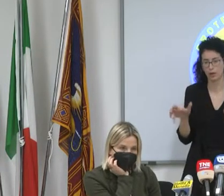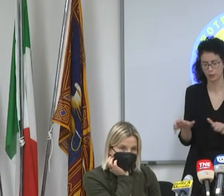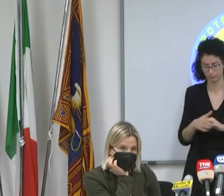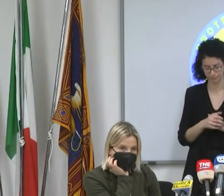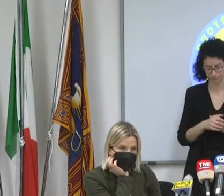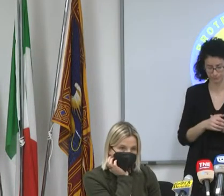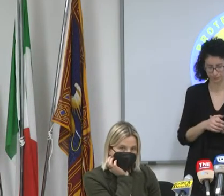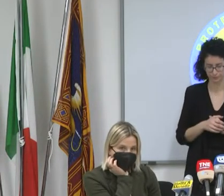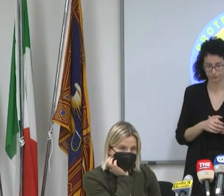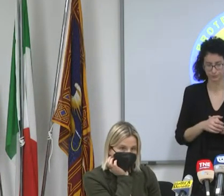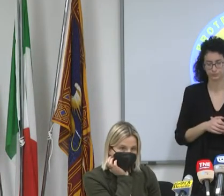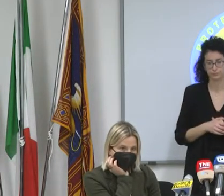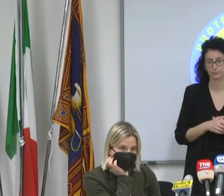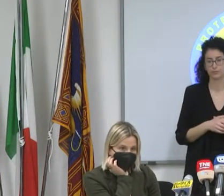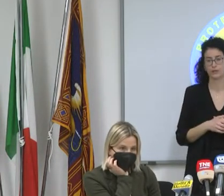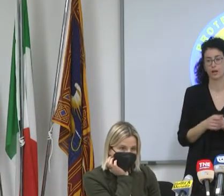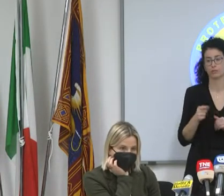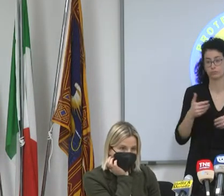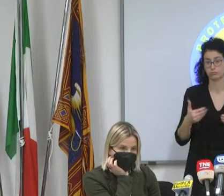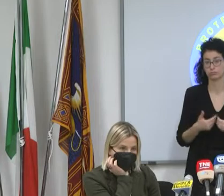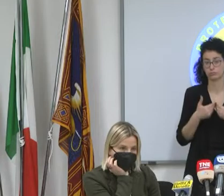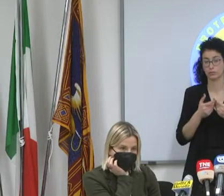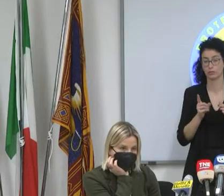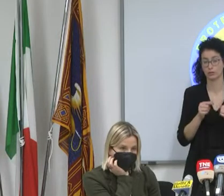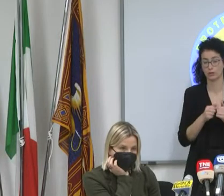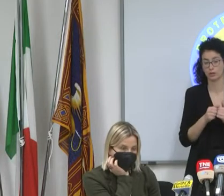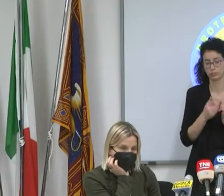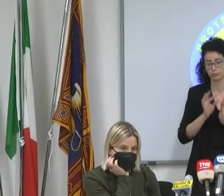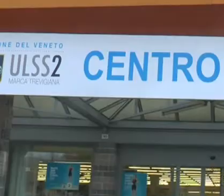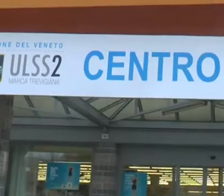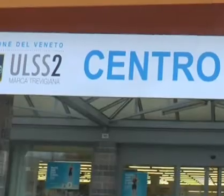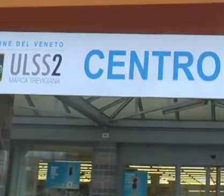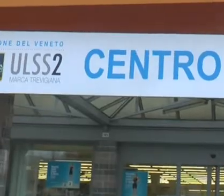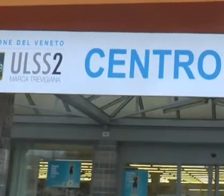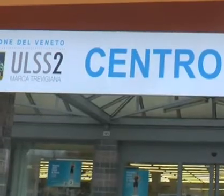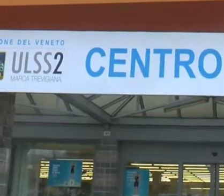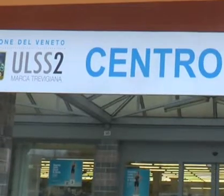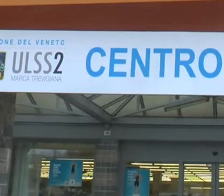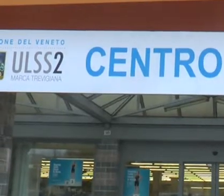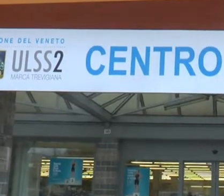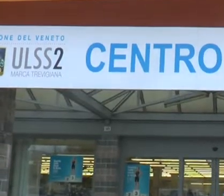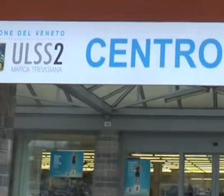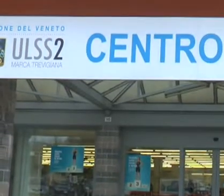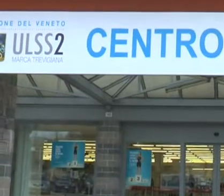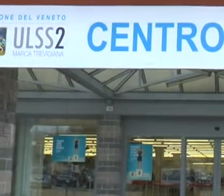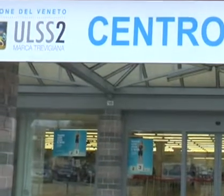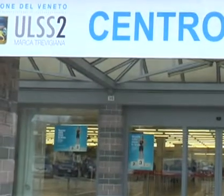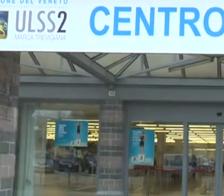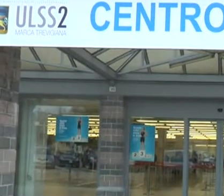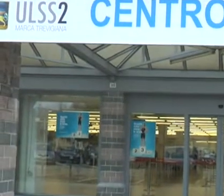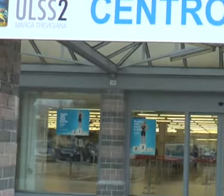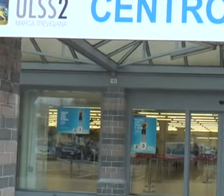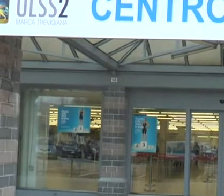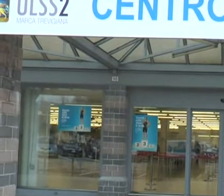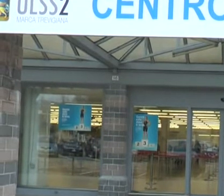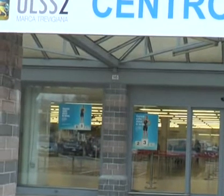E quindi questo ci aiuterebbe ad adottare le misure. Sul fronte dei vaccini sono oltre 10 milioni le dosi